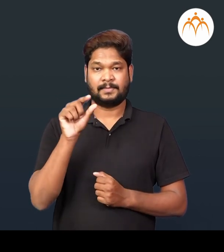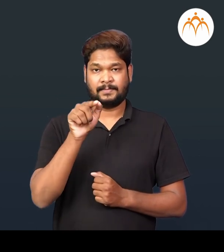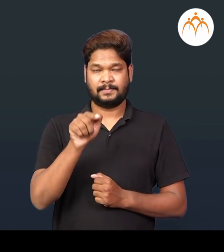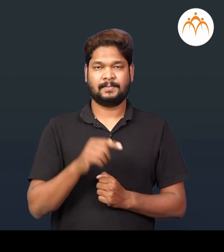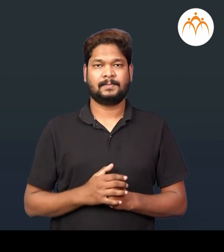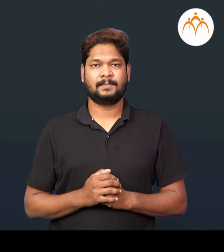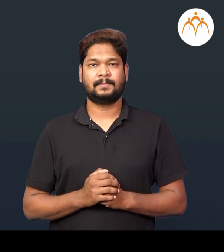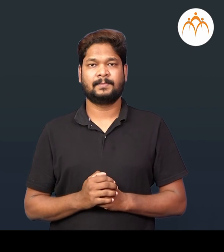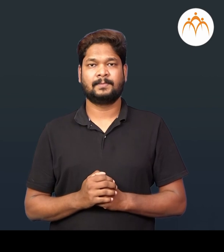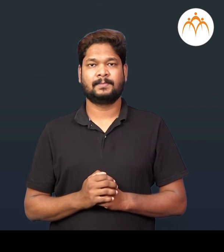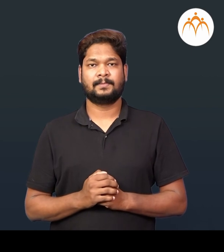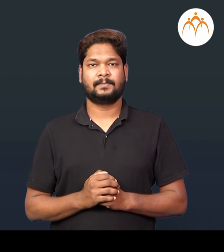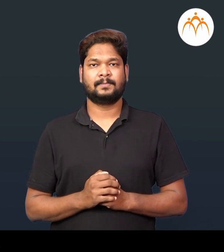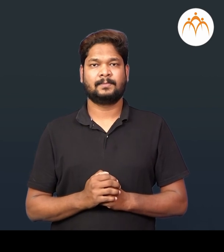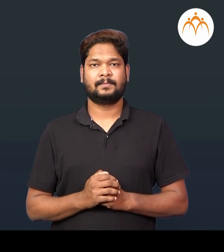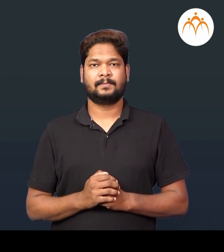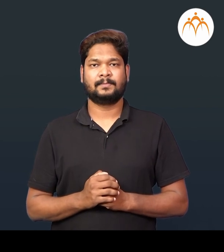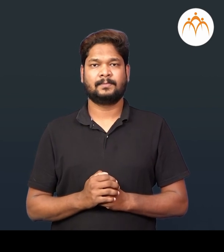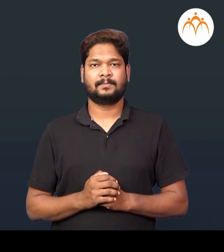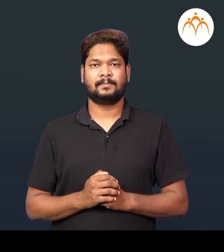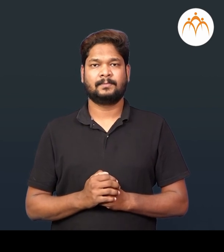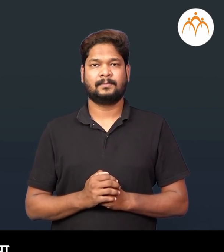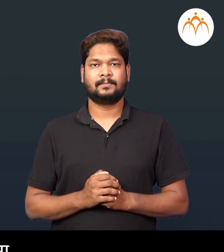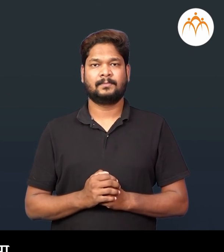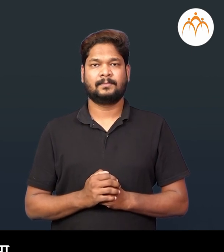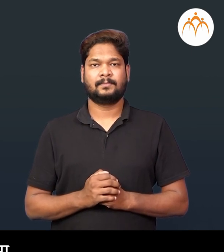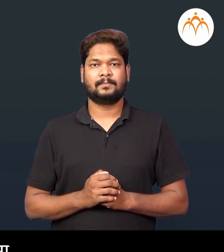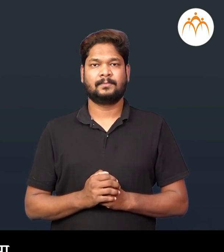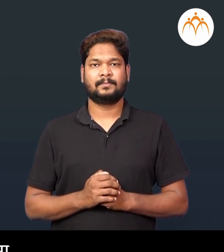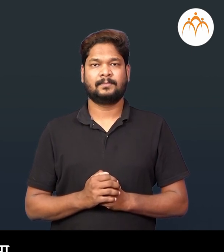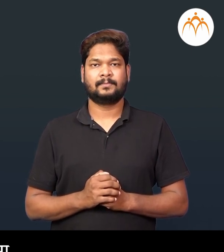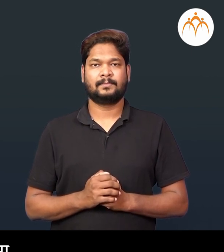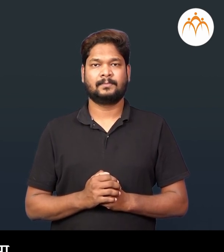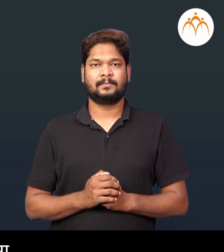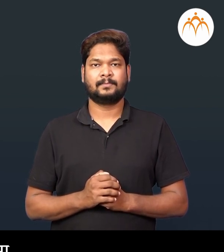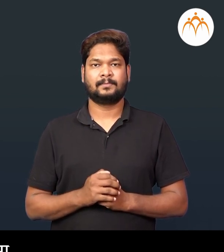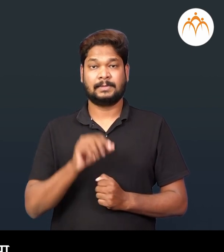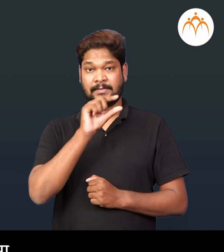व्रुंत, जायांग,